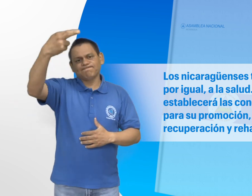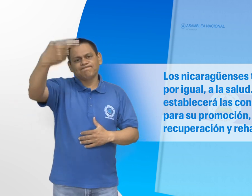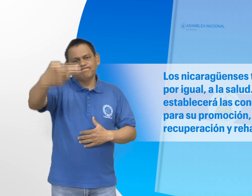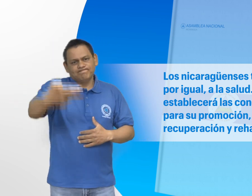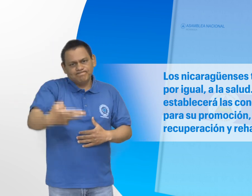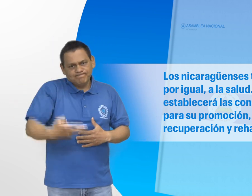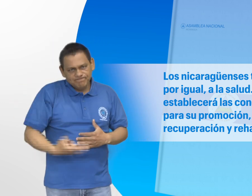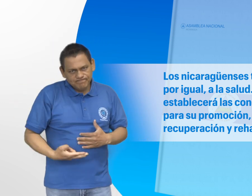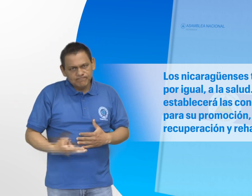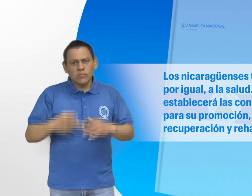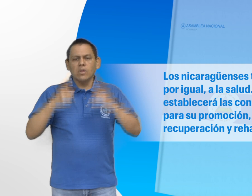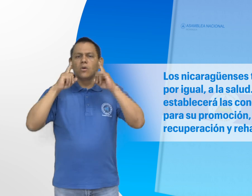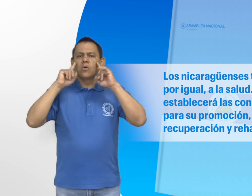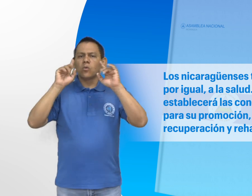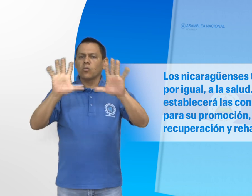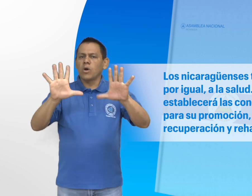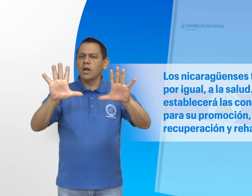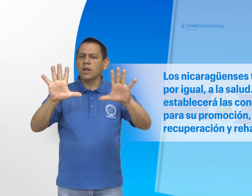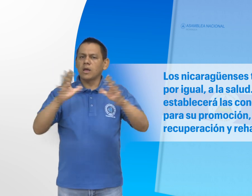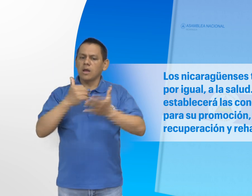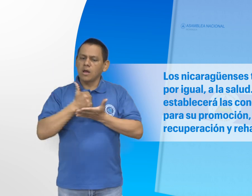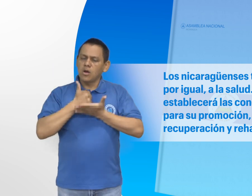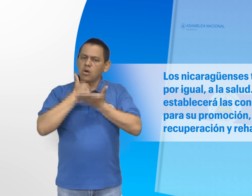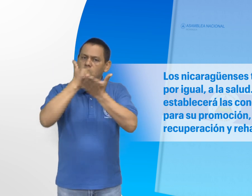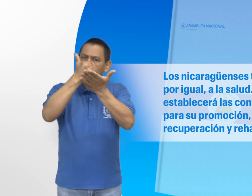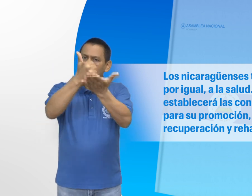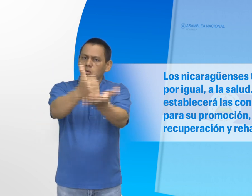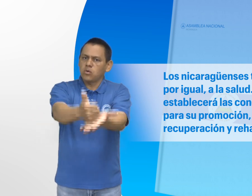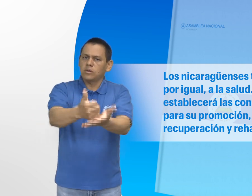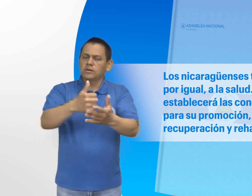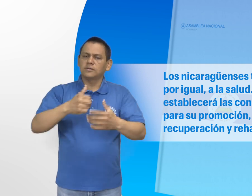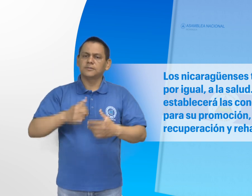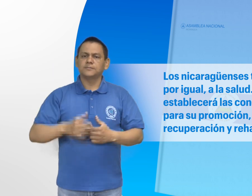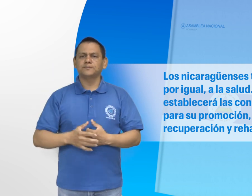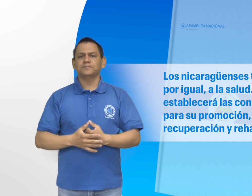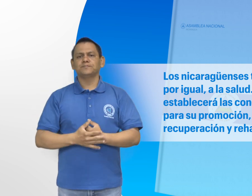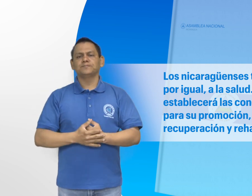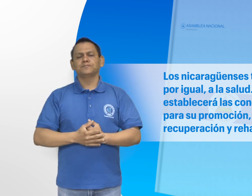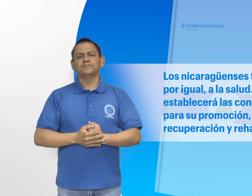básicas para su promoción, protección, recuperación y rehabilitación.